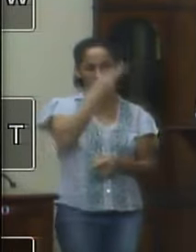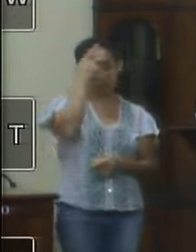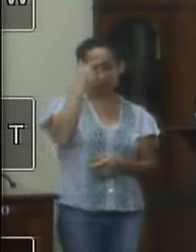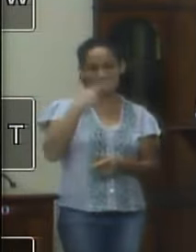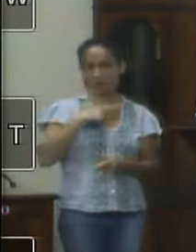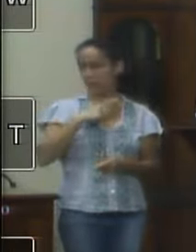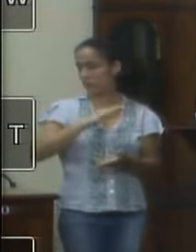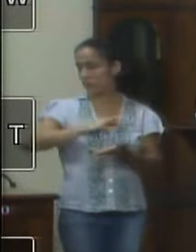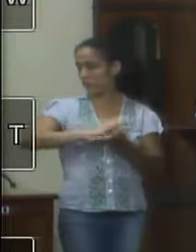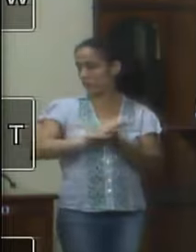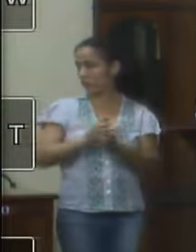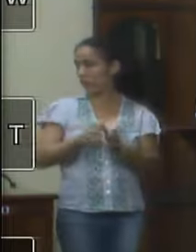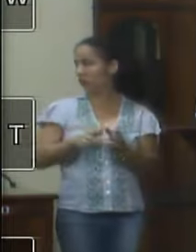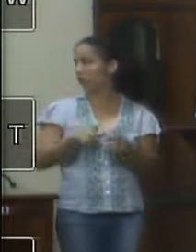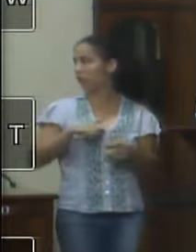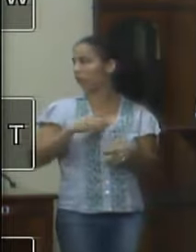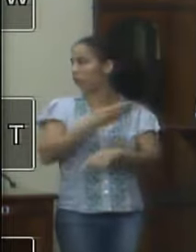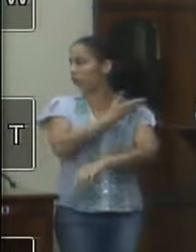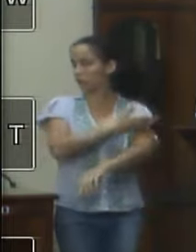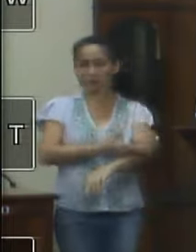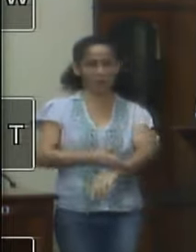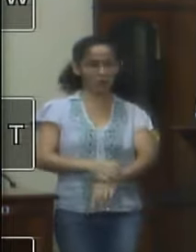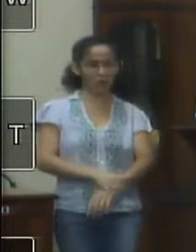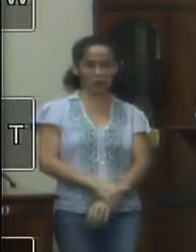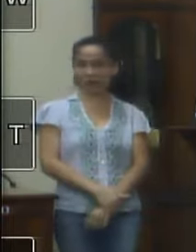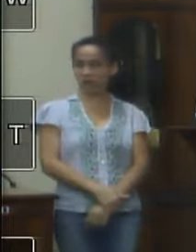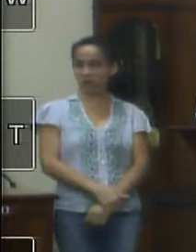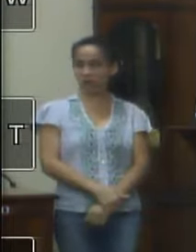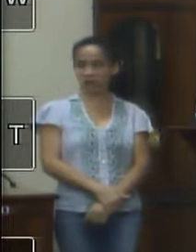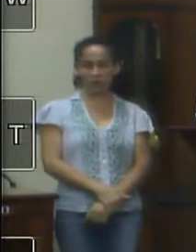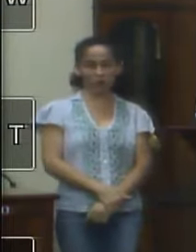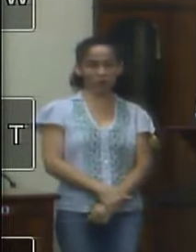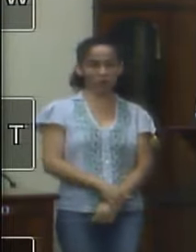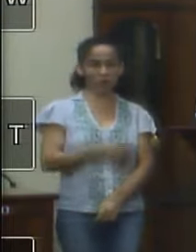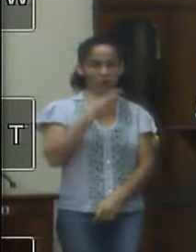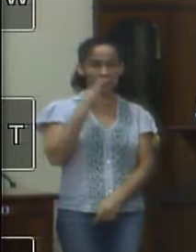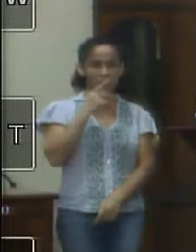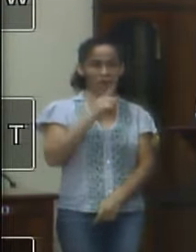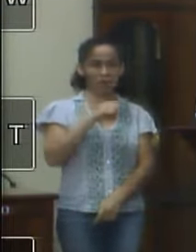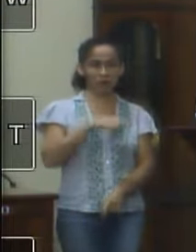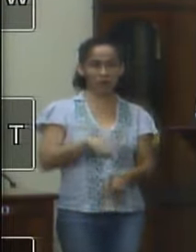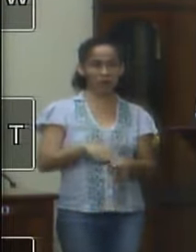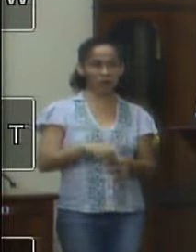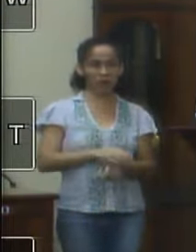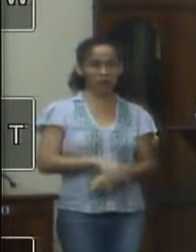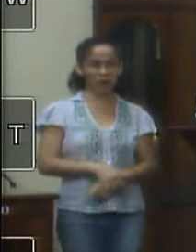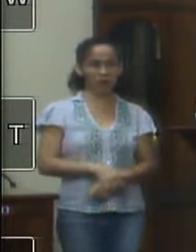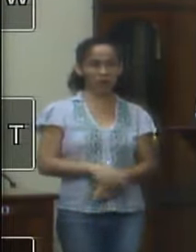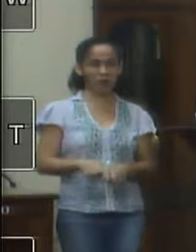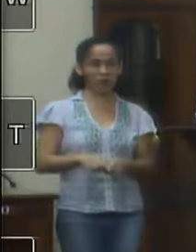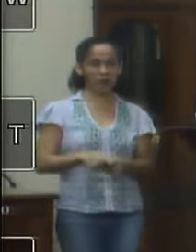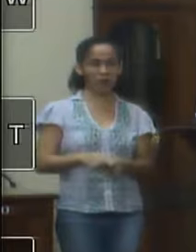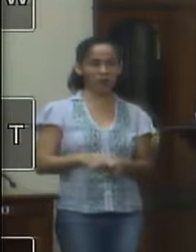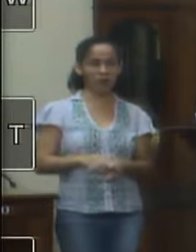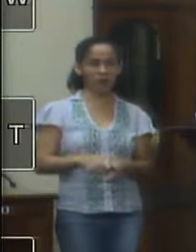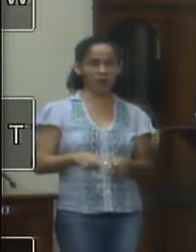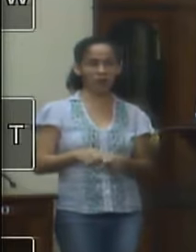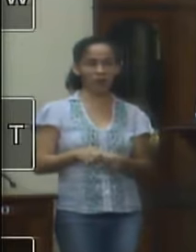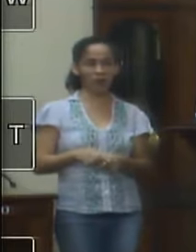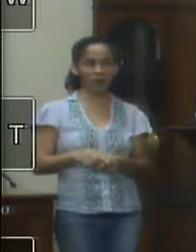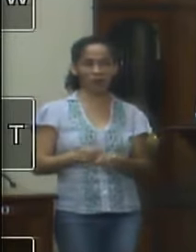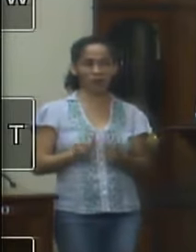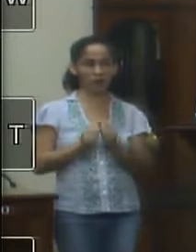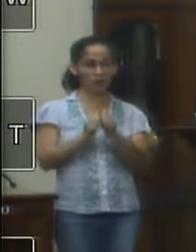assim em momento nenhum vereador Silvio eu disse aqui a respeito desse processo eu sequer estou